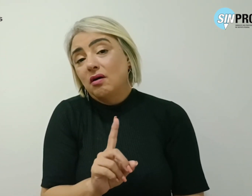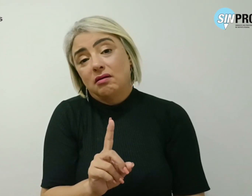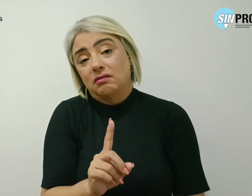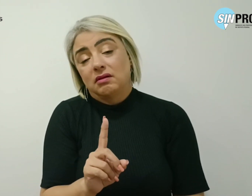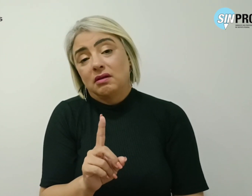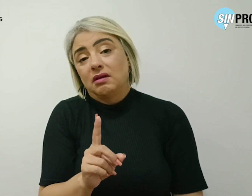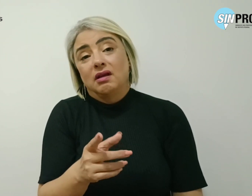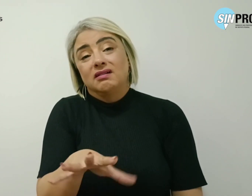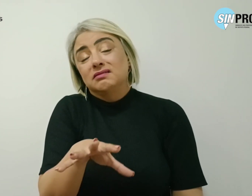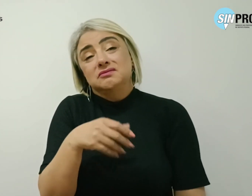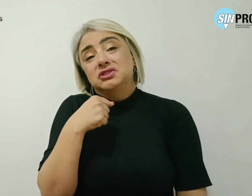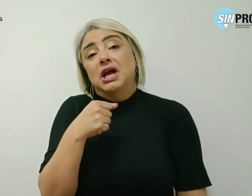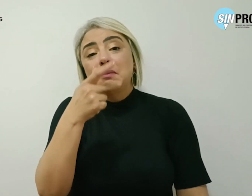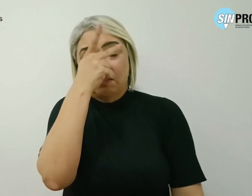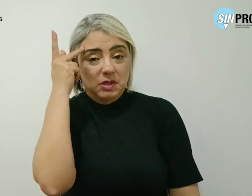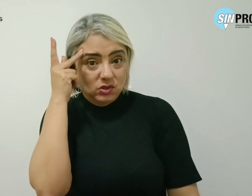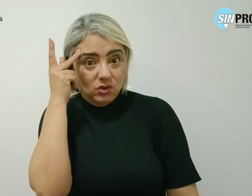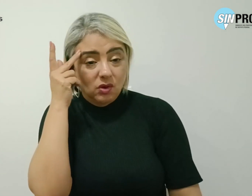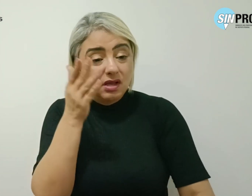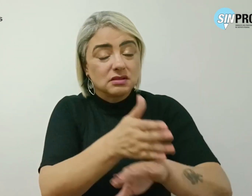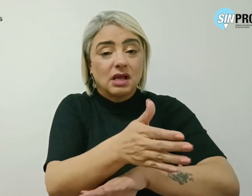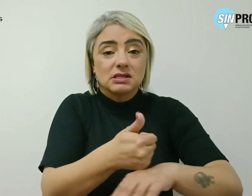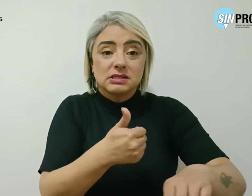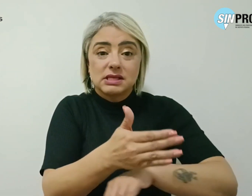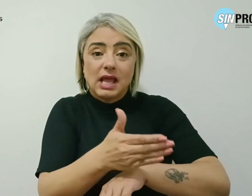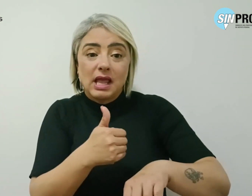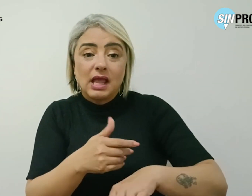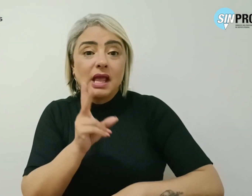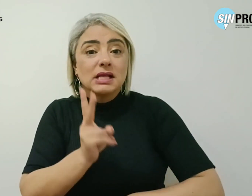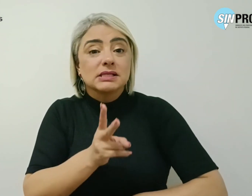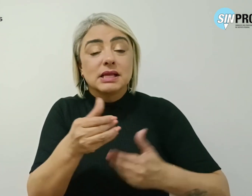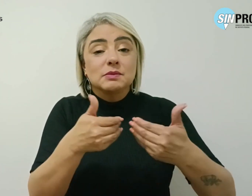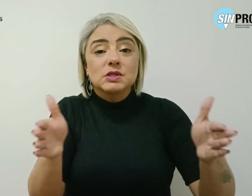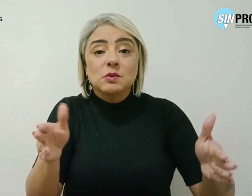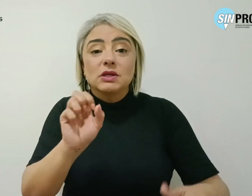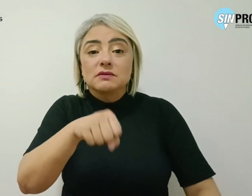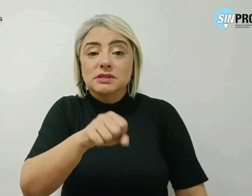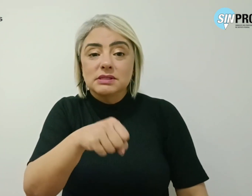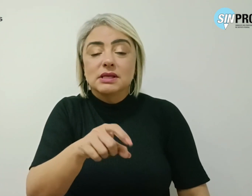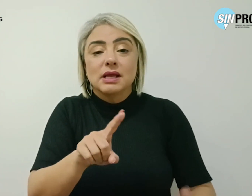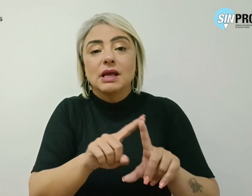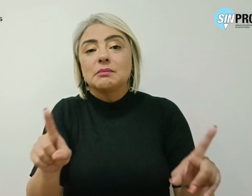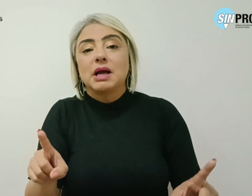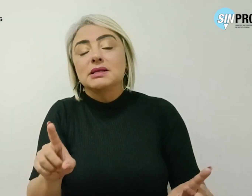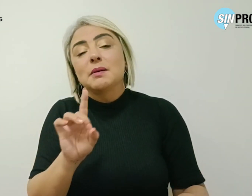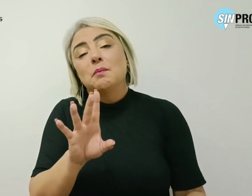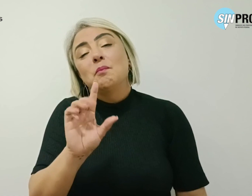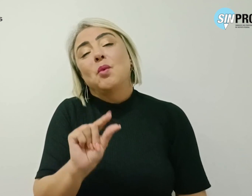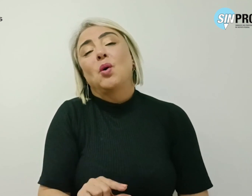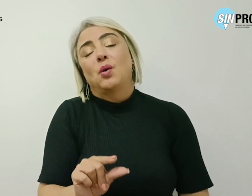atrai a pessoa. Esse acesso deve estar sempre disponível sim, mas não basta. Tem de